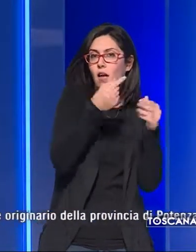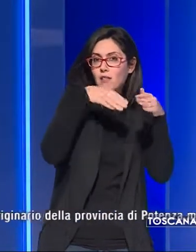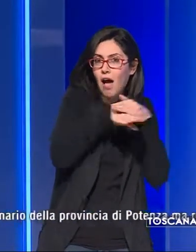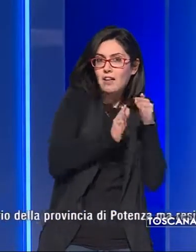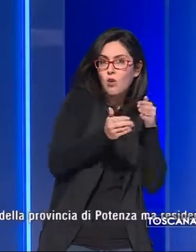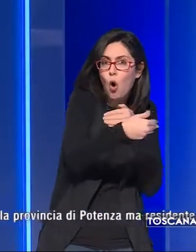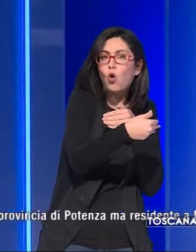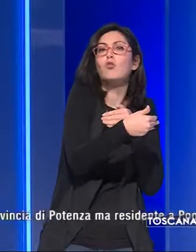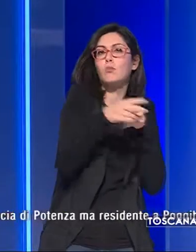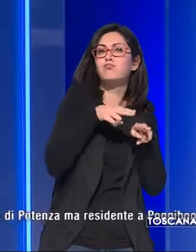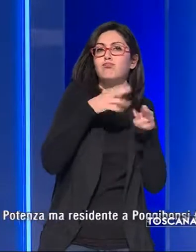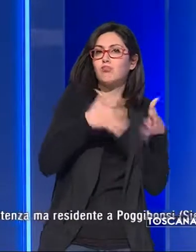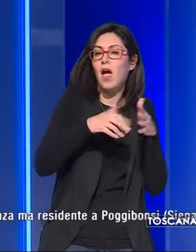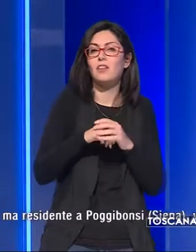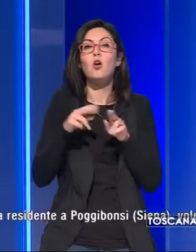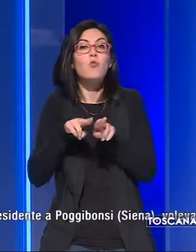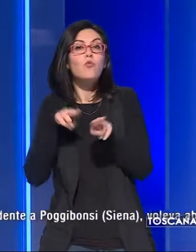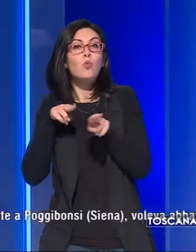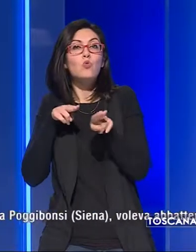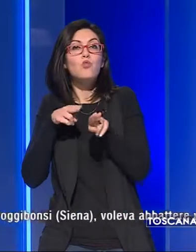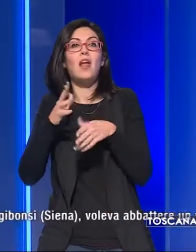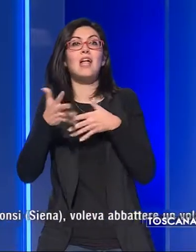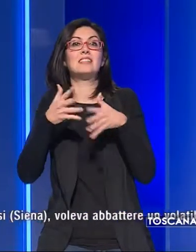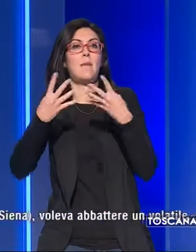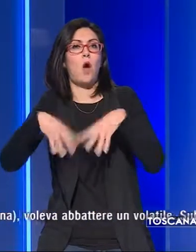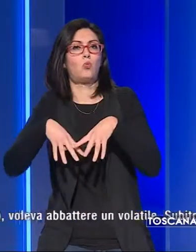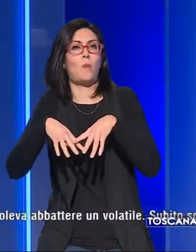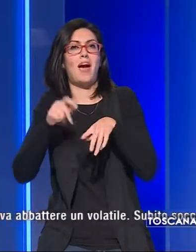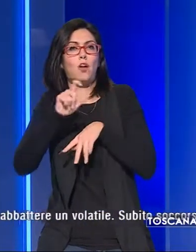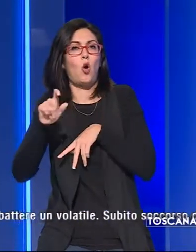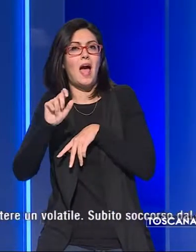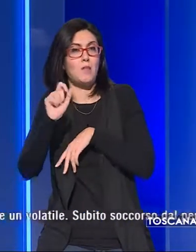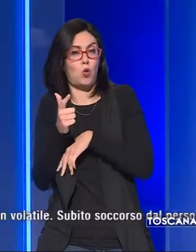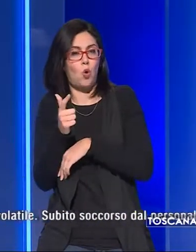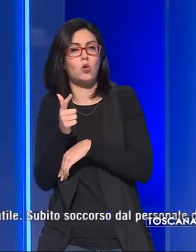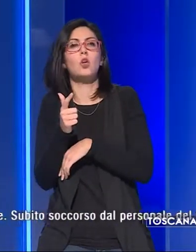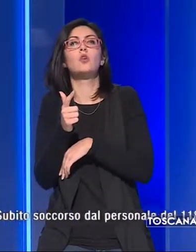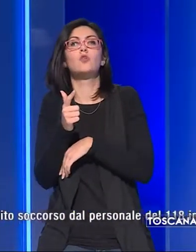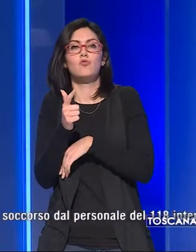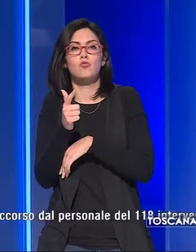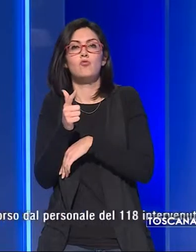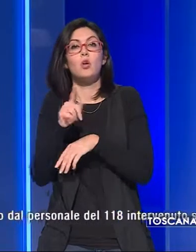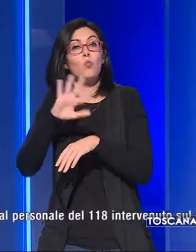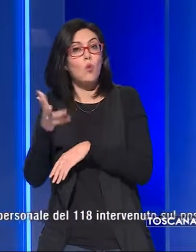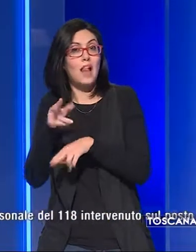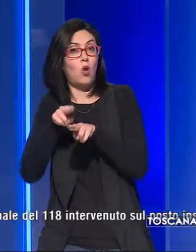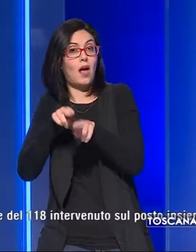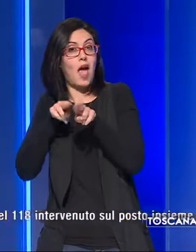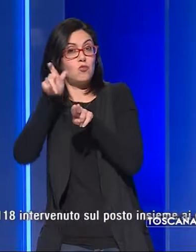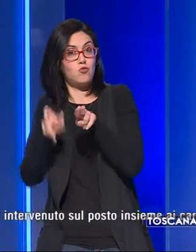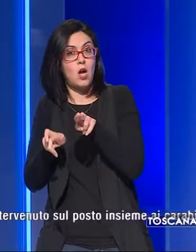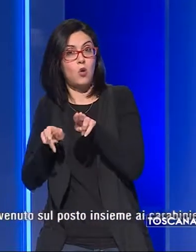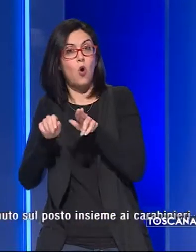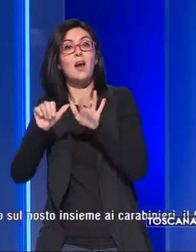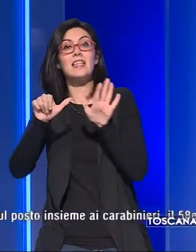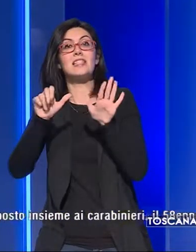I pallini provenivano da un fucile semiautomatico calibro 12, con cui un altro cacciatore, un